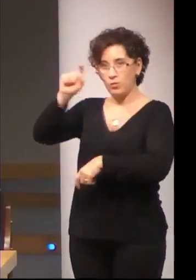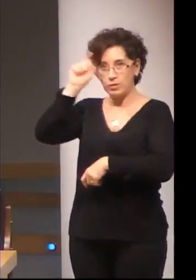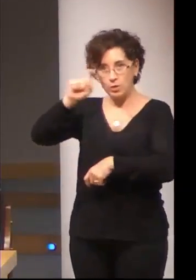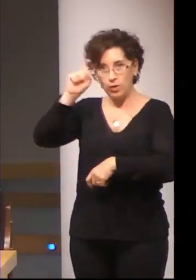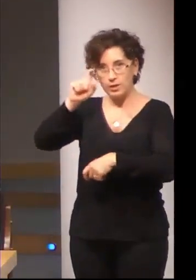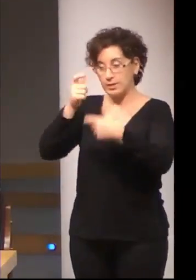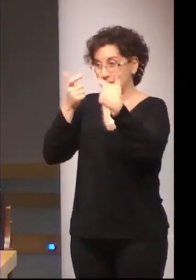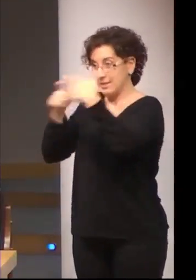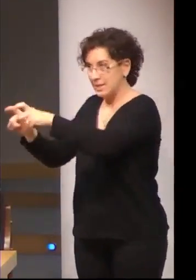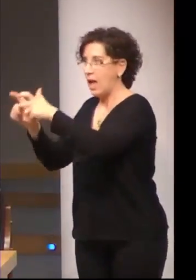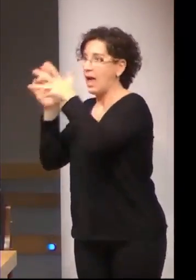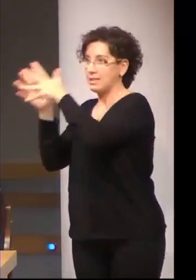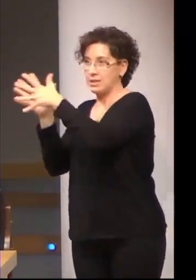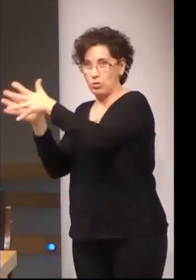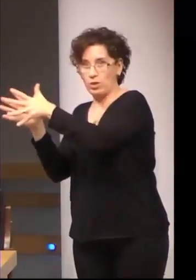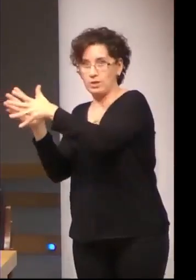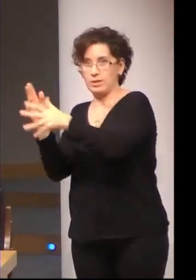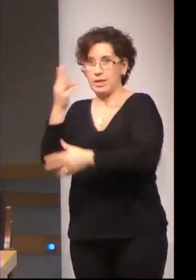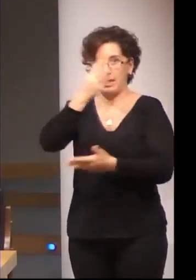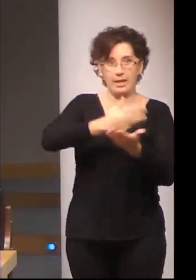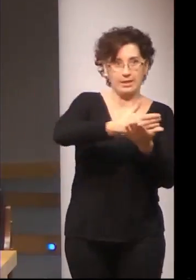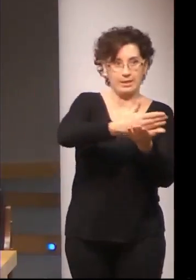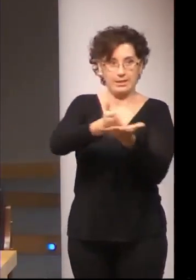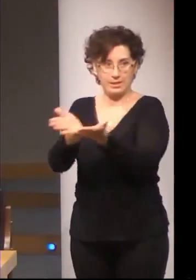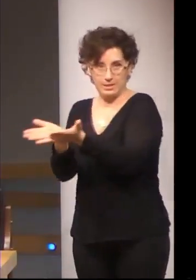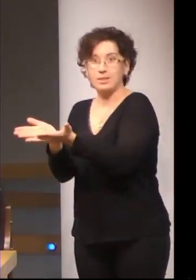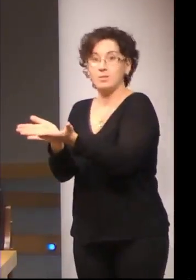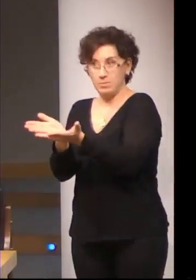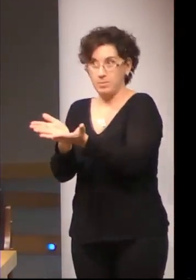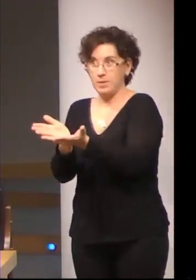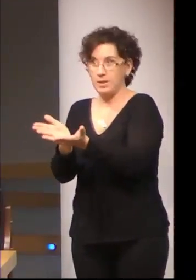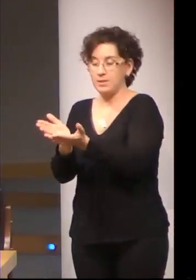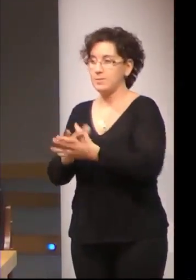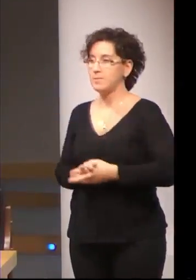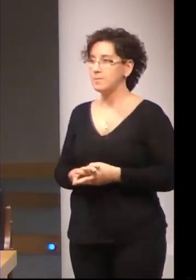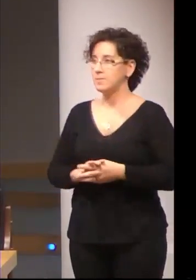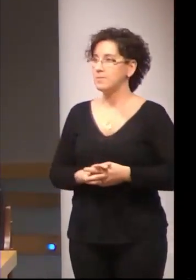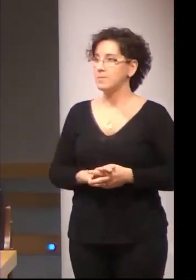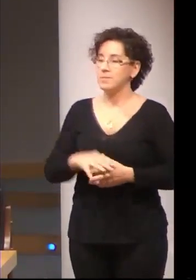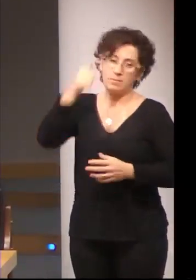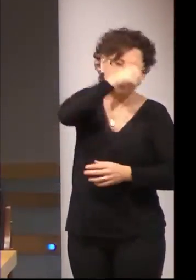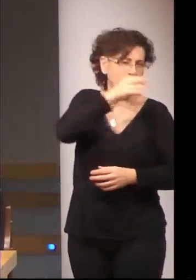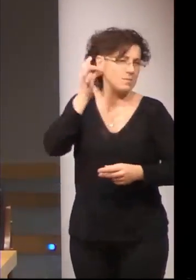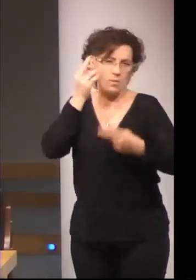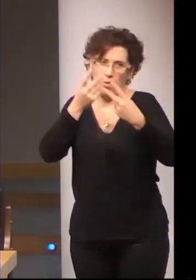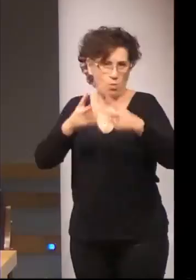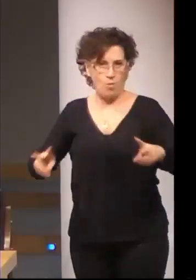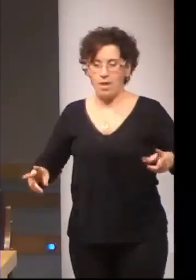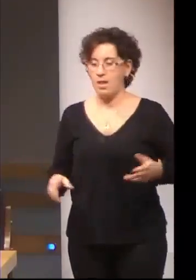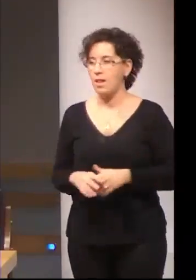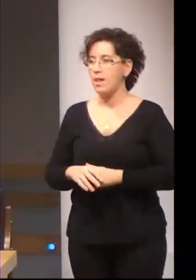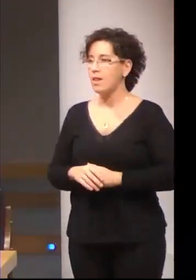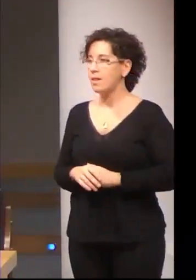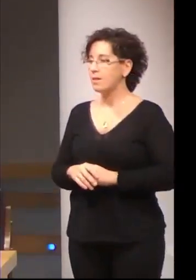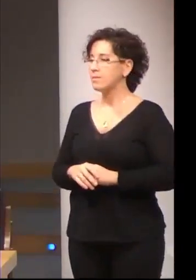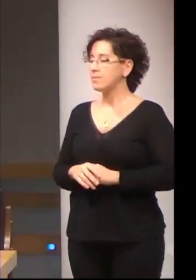lengua de signos. Voy a utilizar el masculino, pero serían asesores y asesoras, profesores y profesoras, y todo